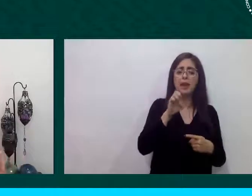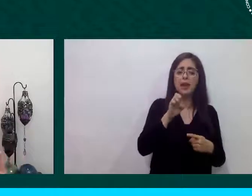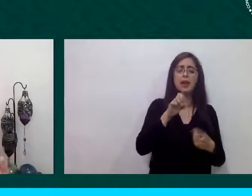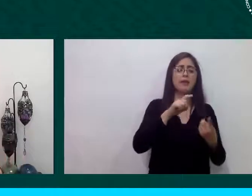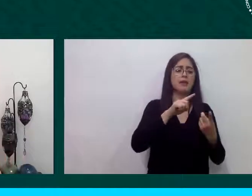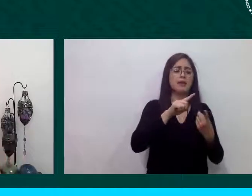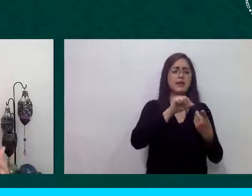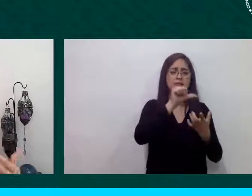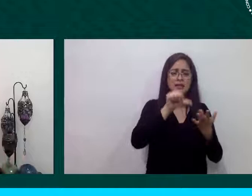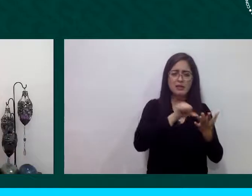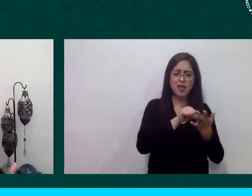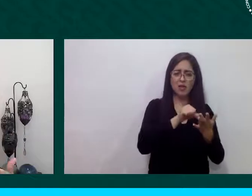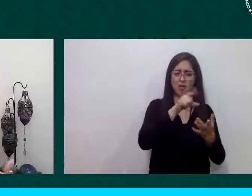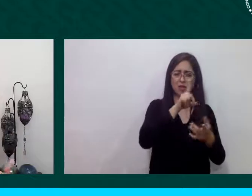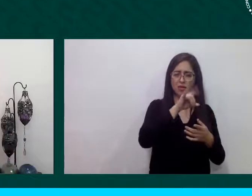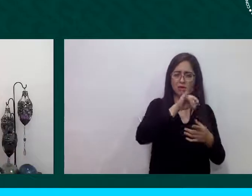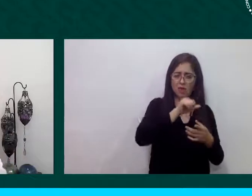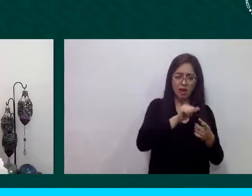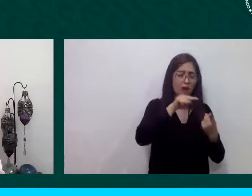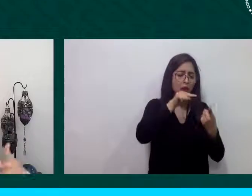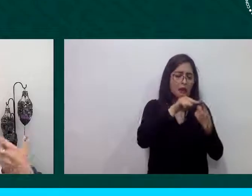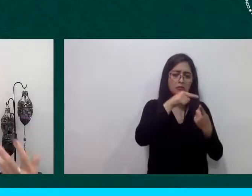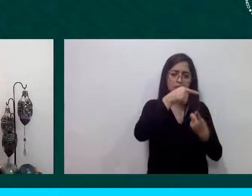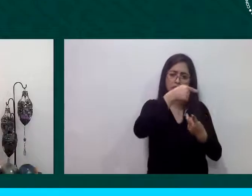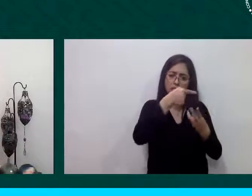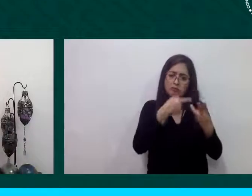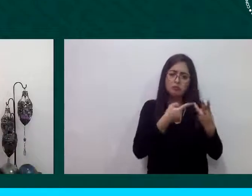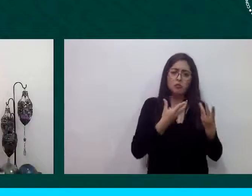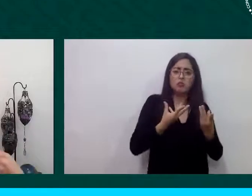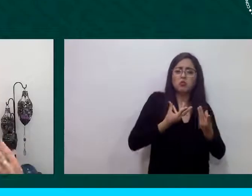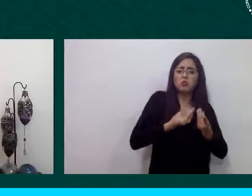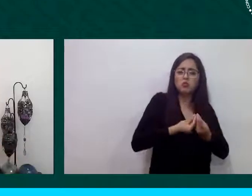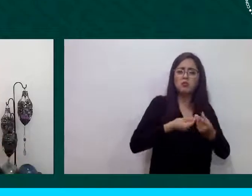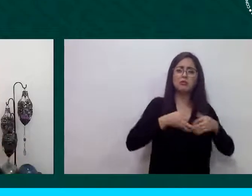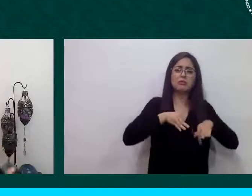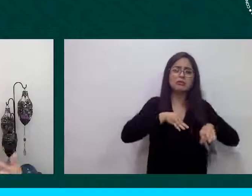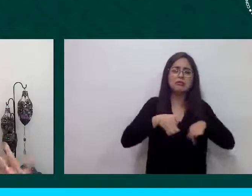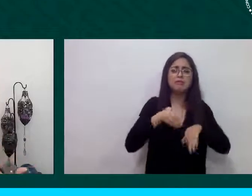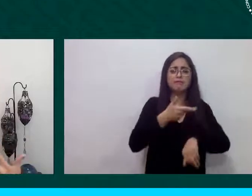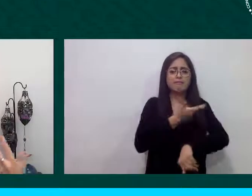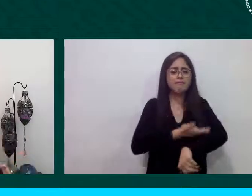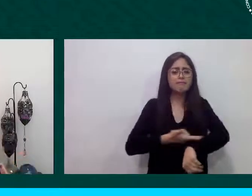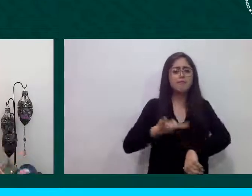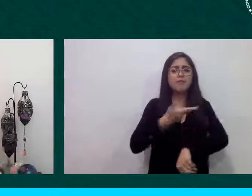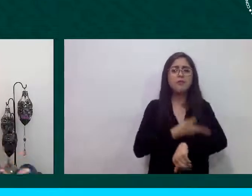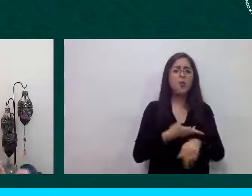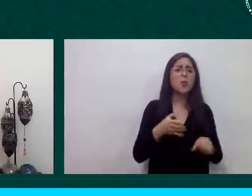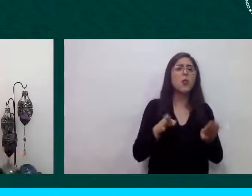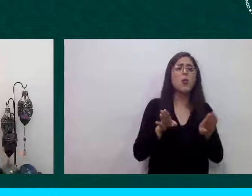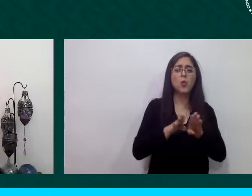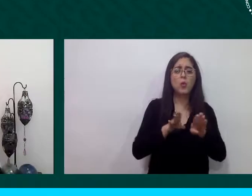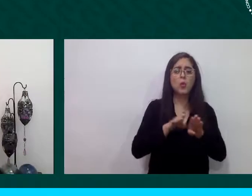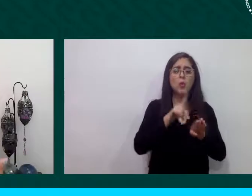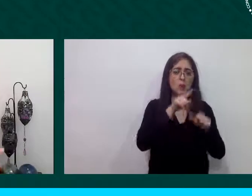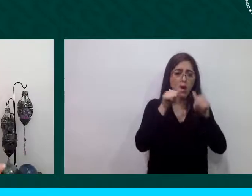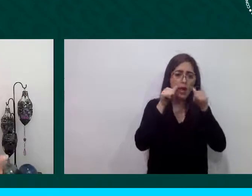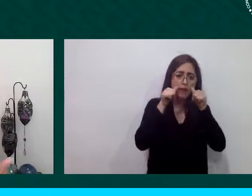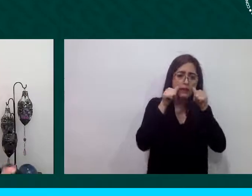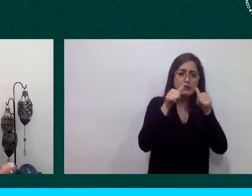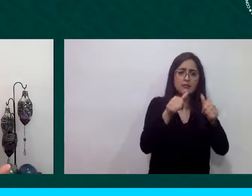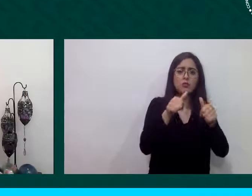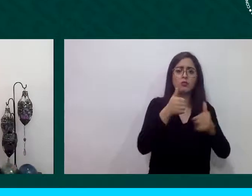complementando la manera en la que se atiende se asiste se acompaña a las personas